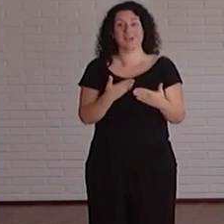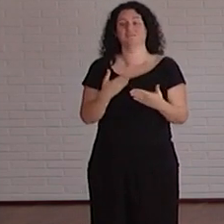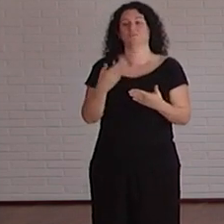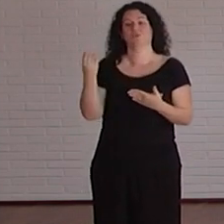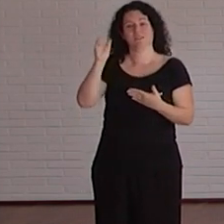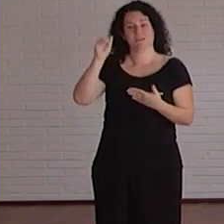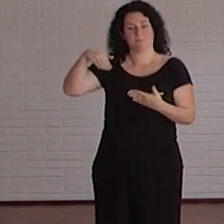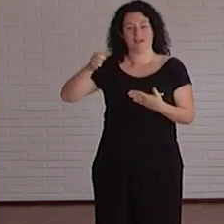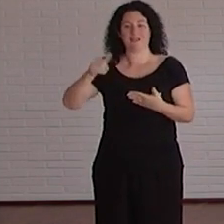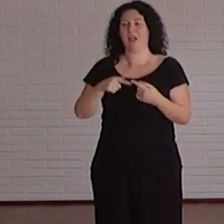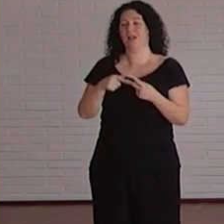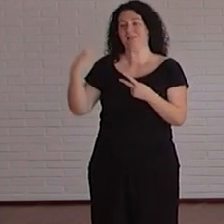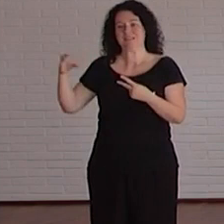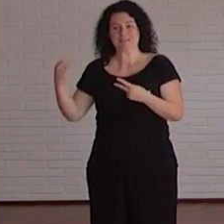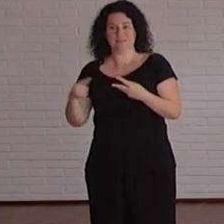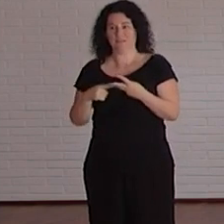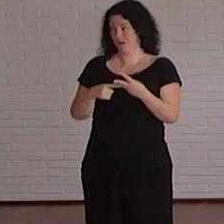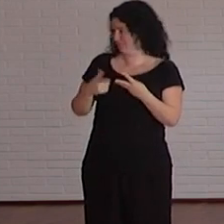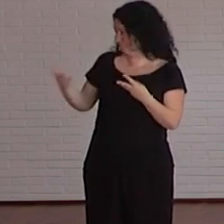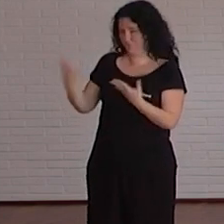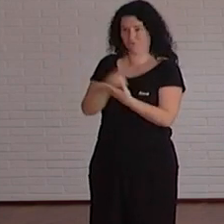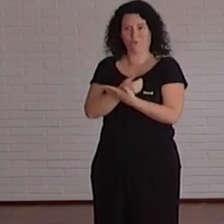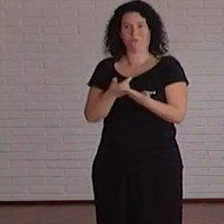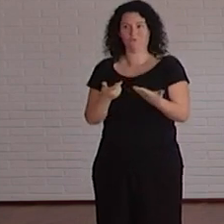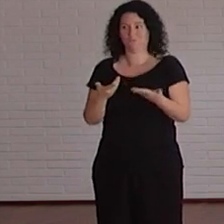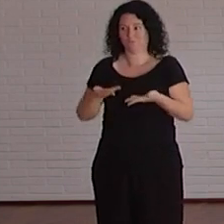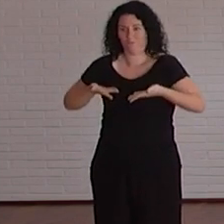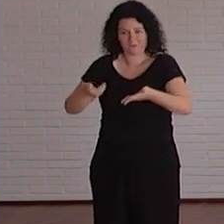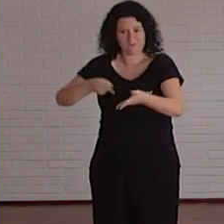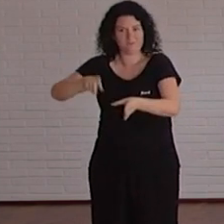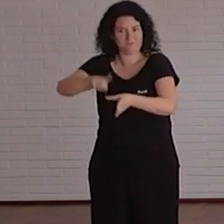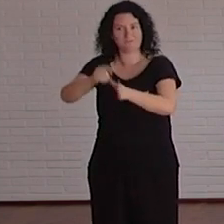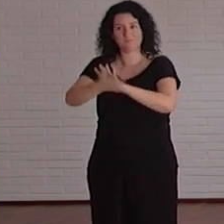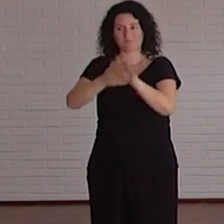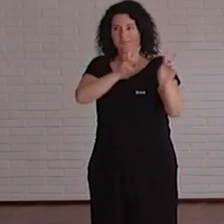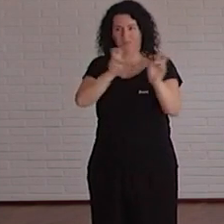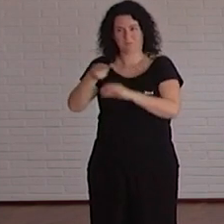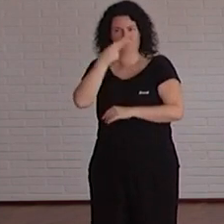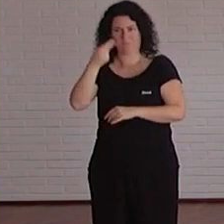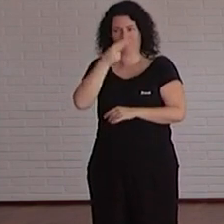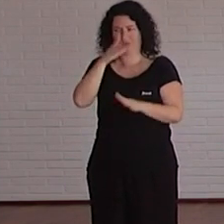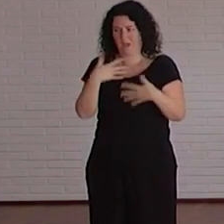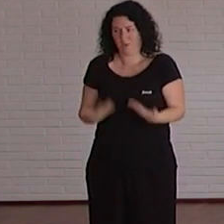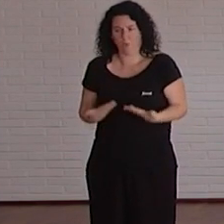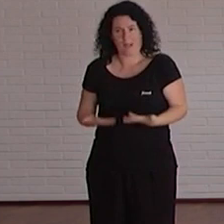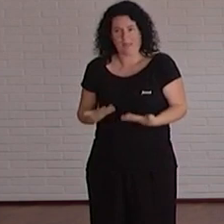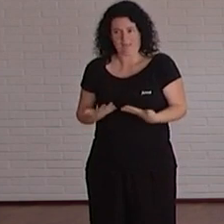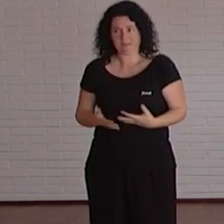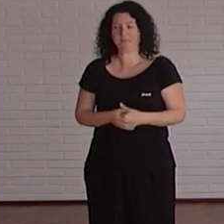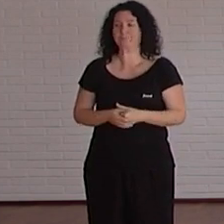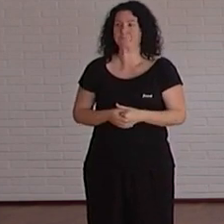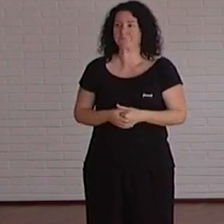invitarme a esta mesa redonda que yo creo que está siendo bastante interesante porque están saliendo temas que creo que son de actualidad y que todo el mundo tiene que